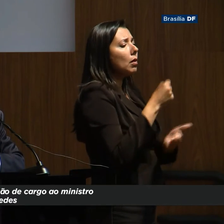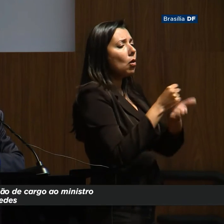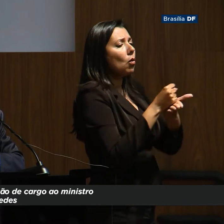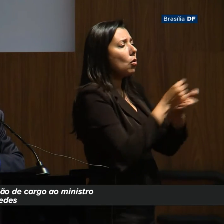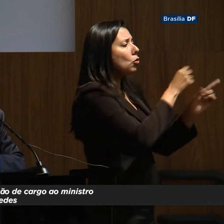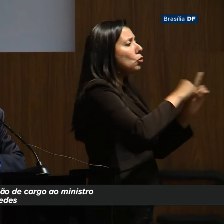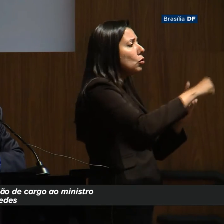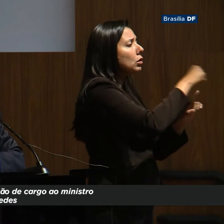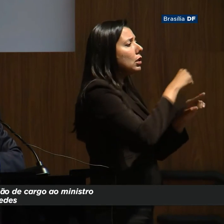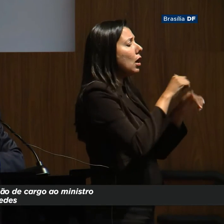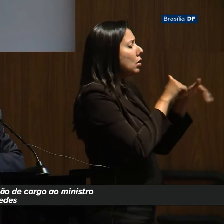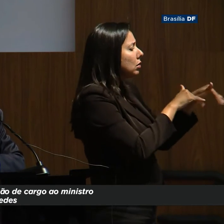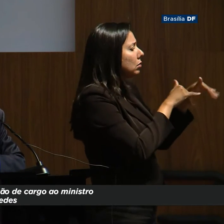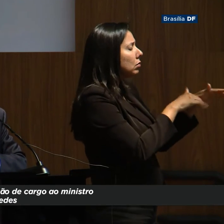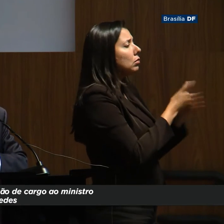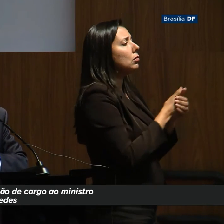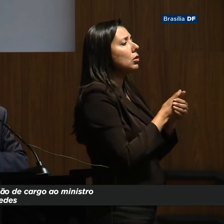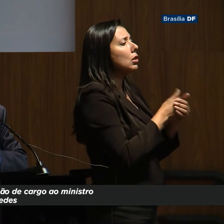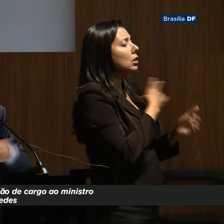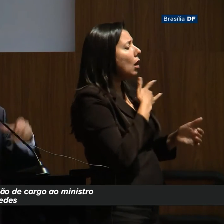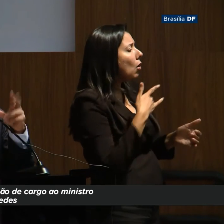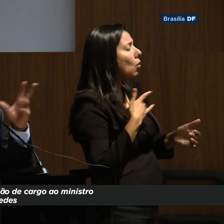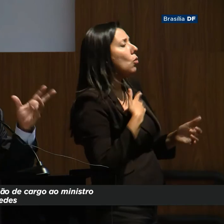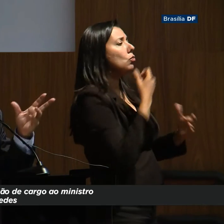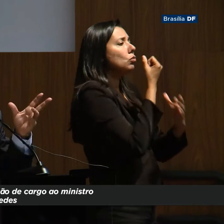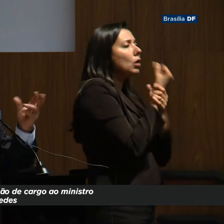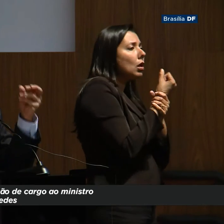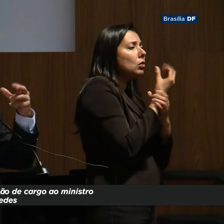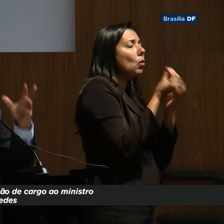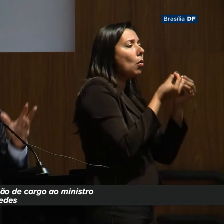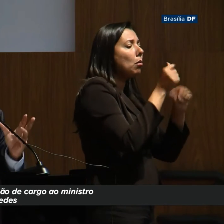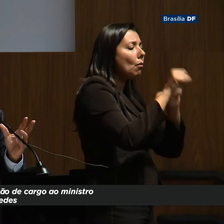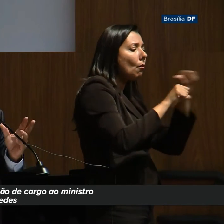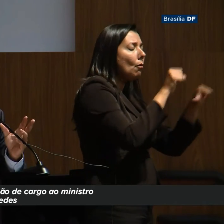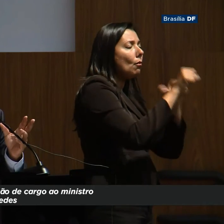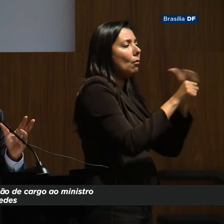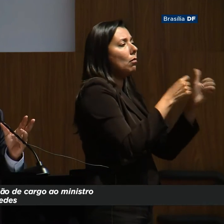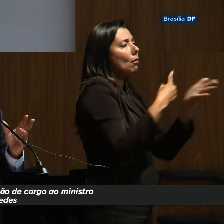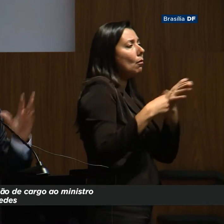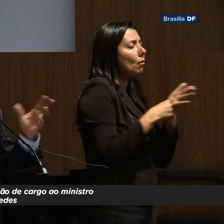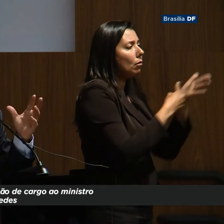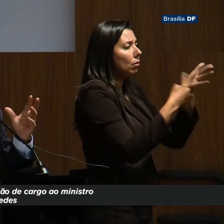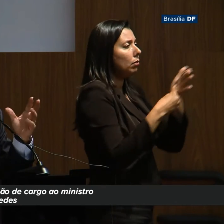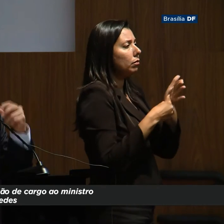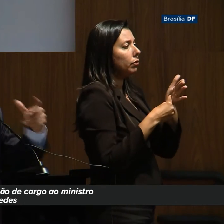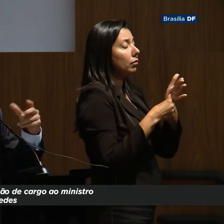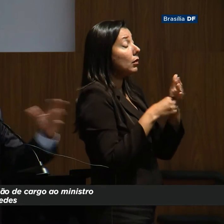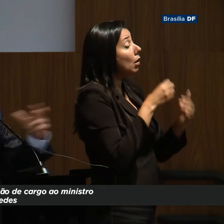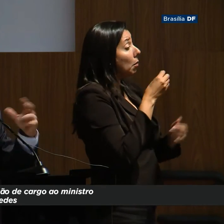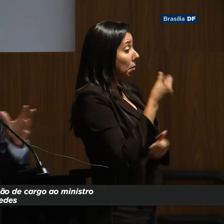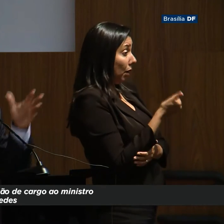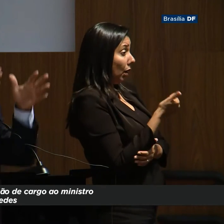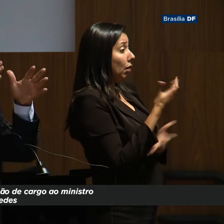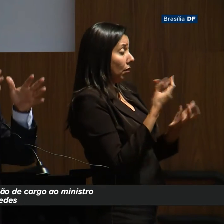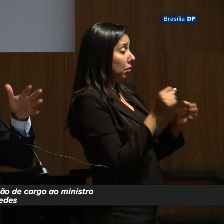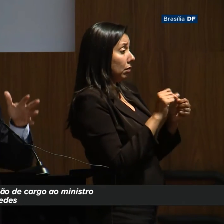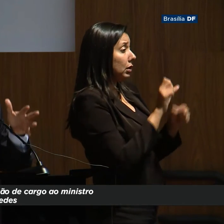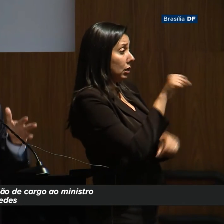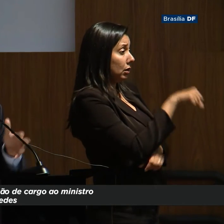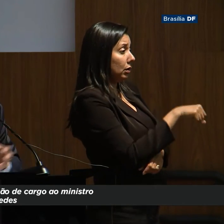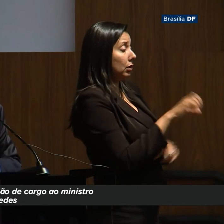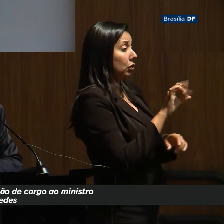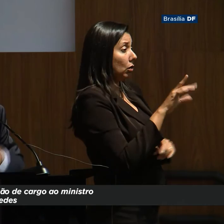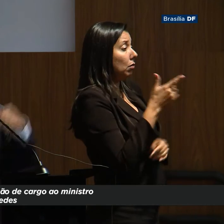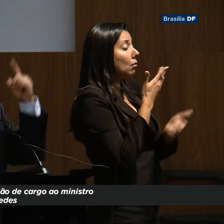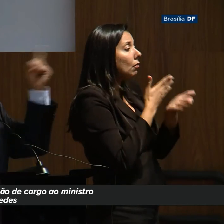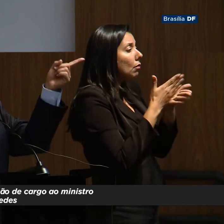saúde, para a educação, para a segurança. Como é que você faz essa transformação com esse Pacto Federativo? Tudo bem, nós vamos fazer isso politicamente. Na hora que isso